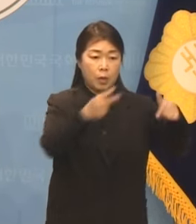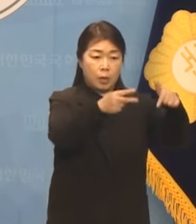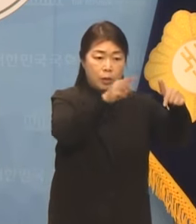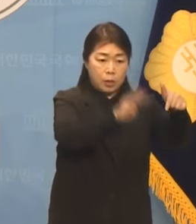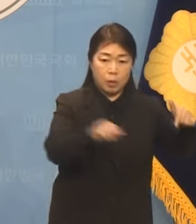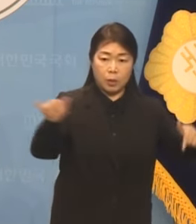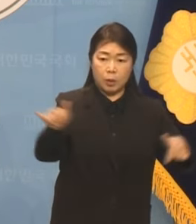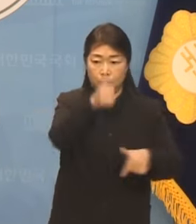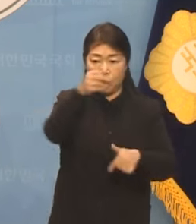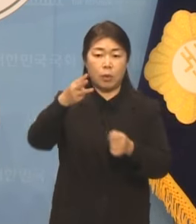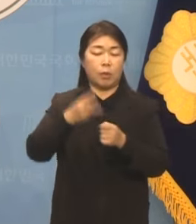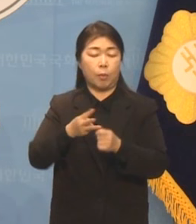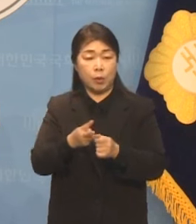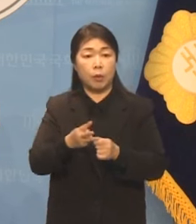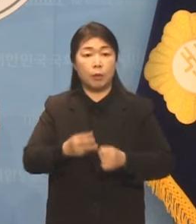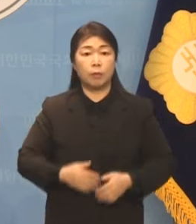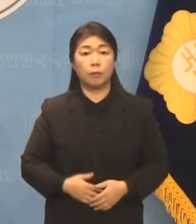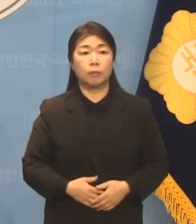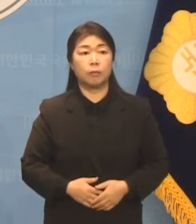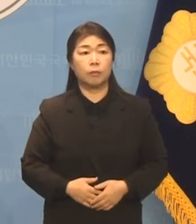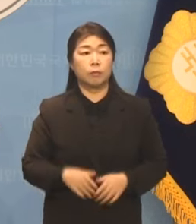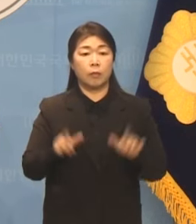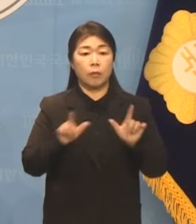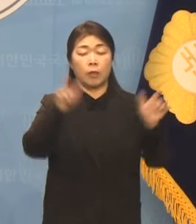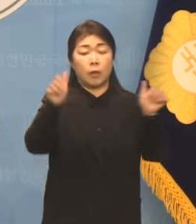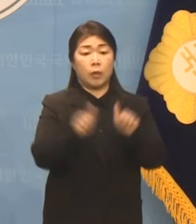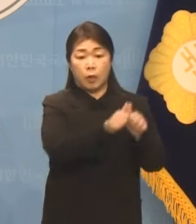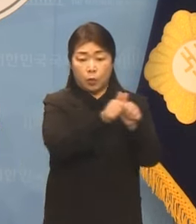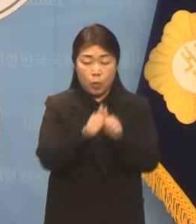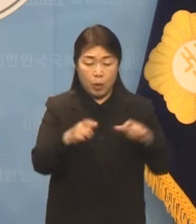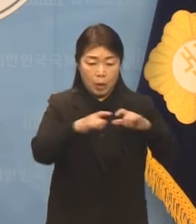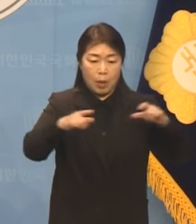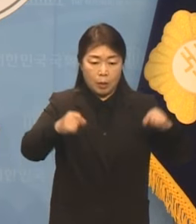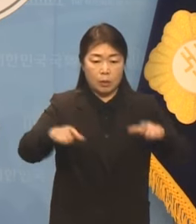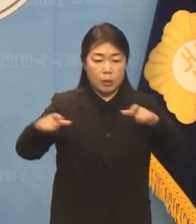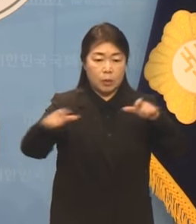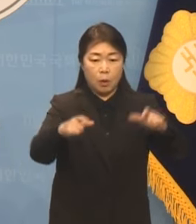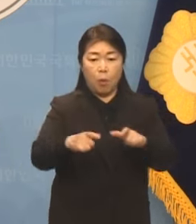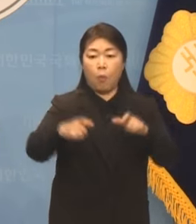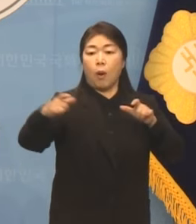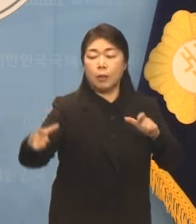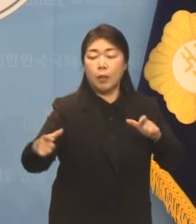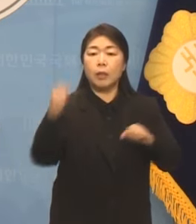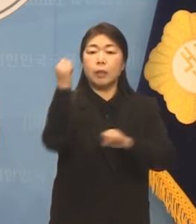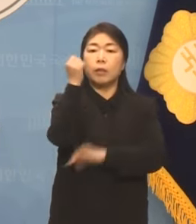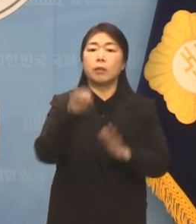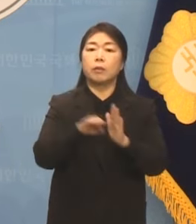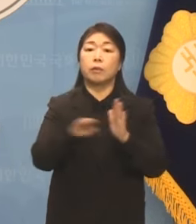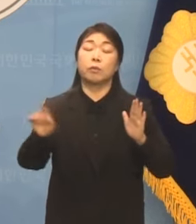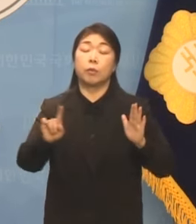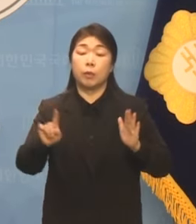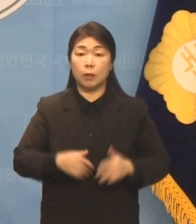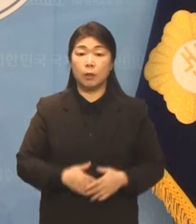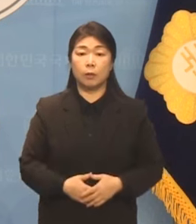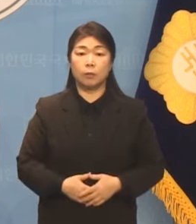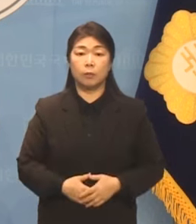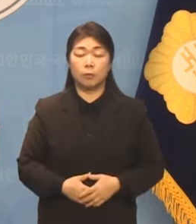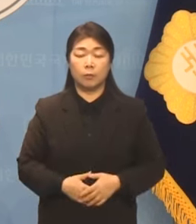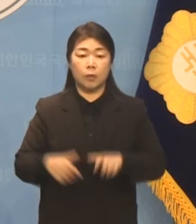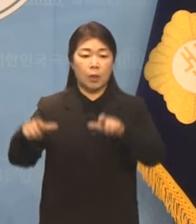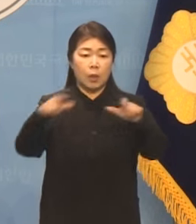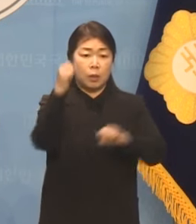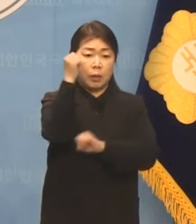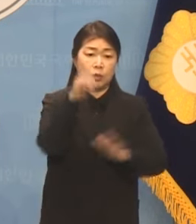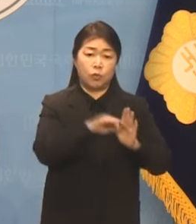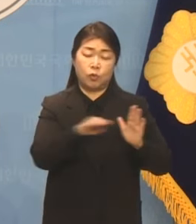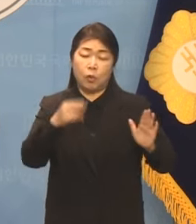번째입니다. 기후동행카드 지역 확대의 기준은 무엇입니까? 기준 없는 지역 확대의 지자체 주민 사이의